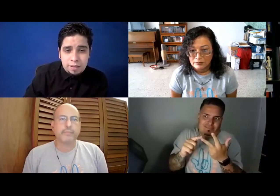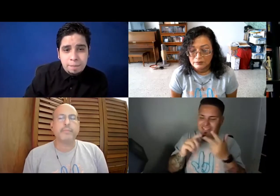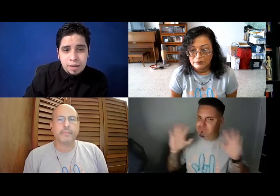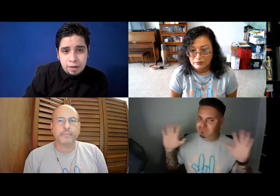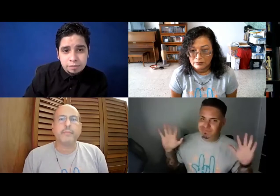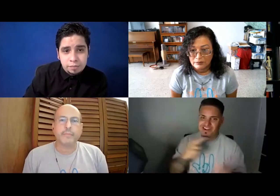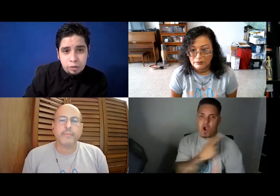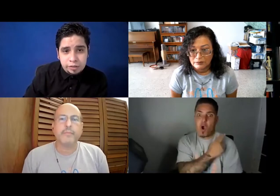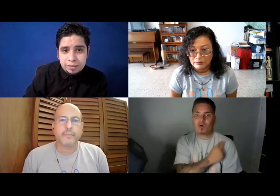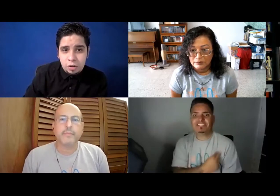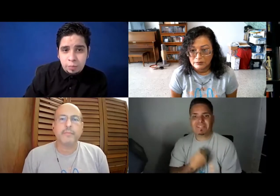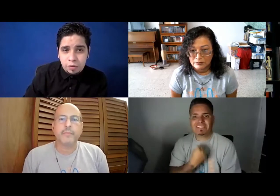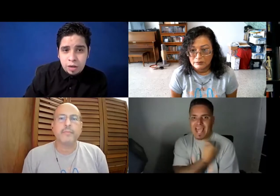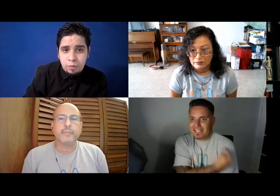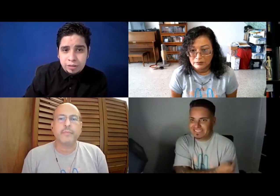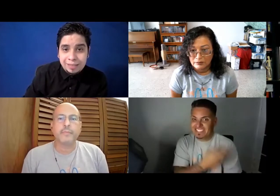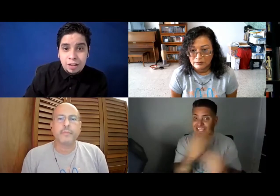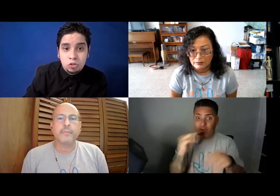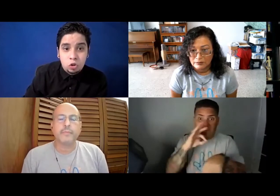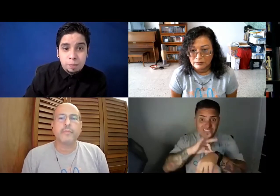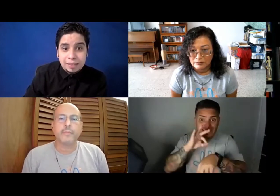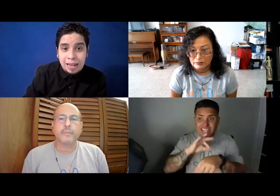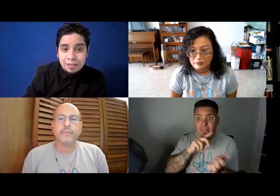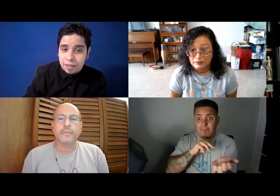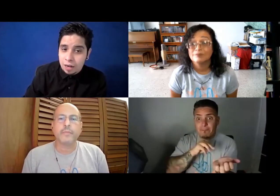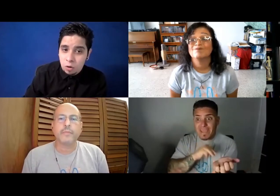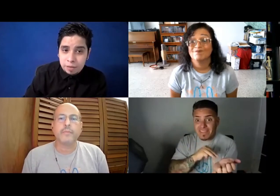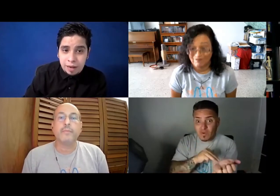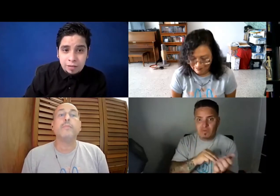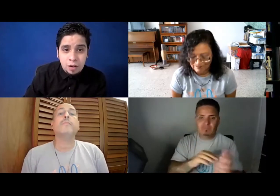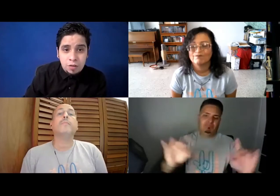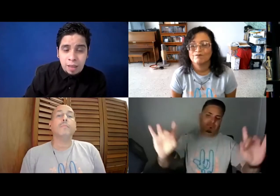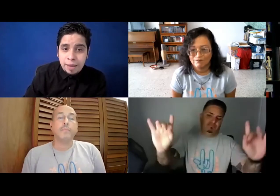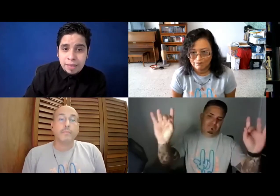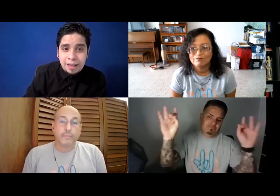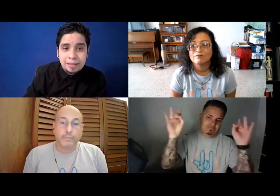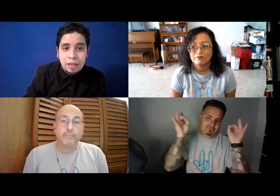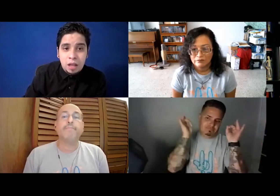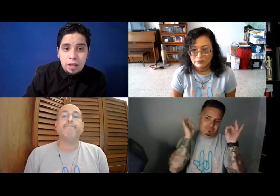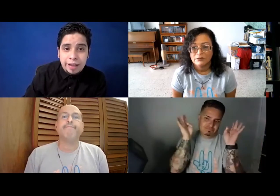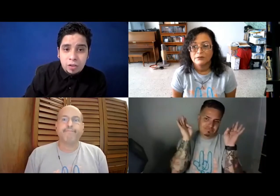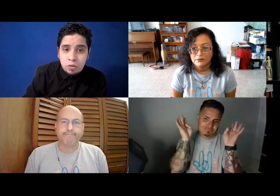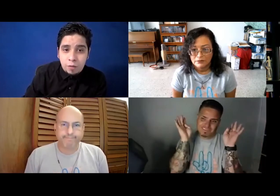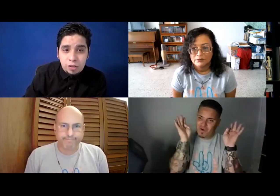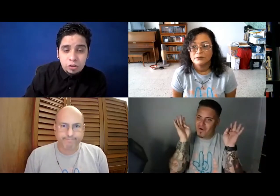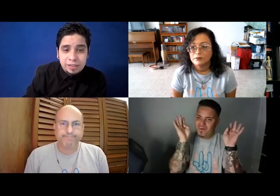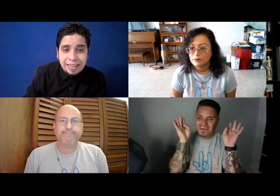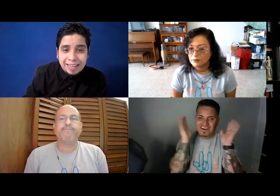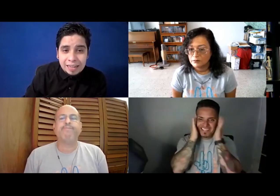También, por tercero, y pienso que es importante los hospitales, o los hospitales y las oficinas médicas, eso es una situación terrible